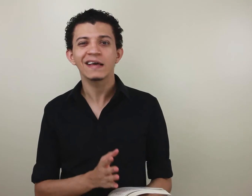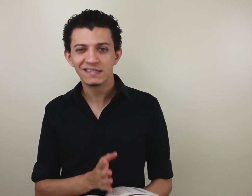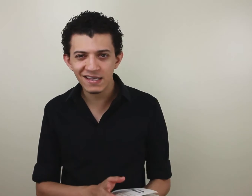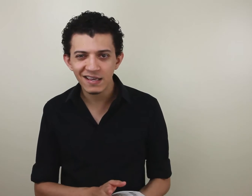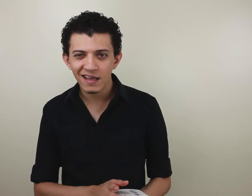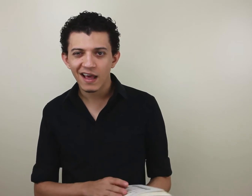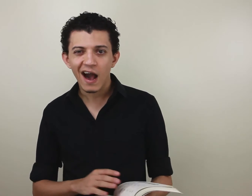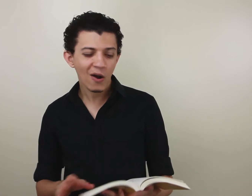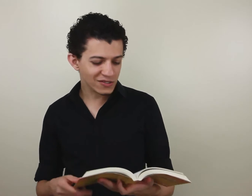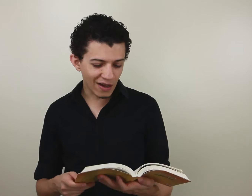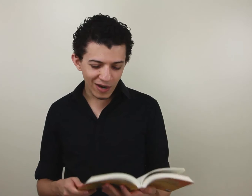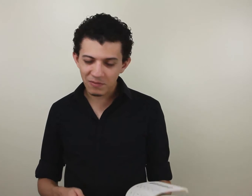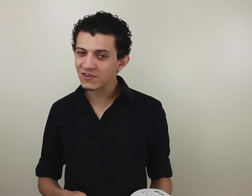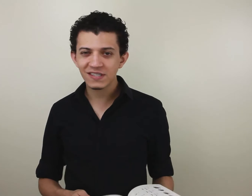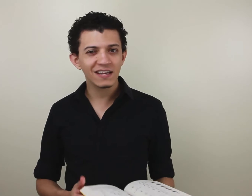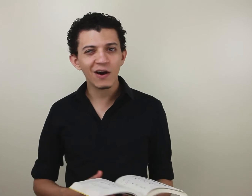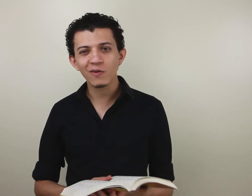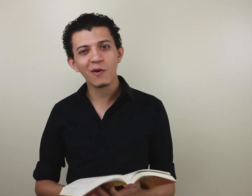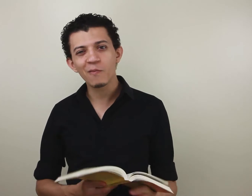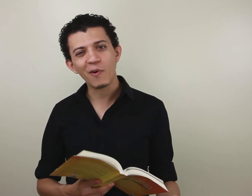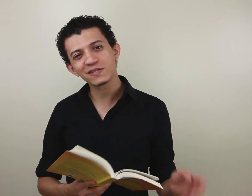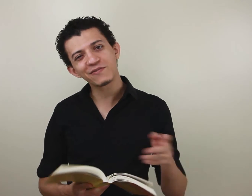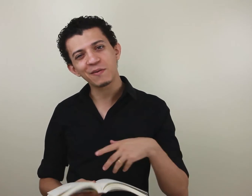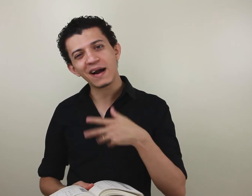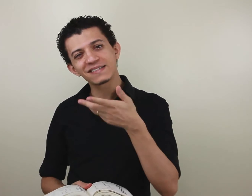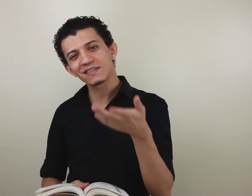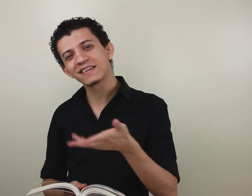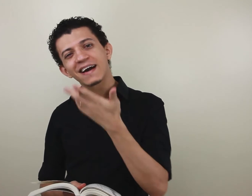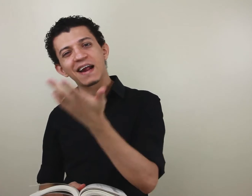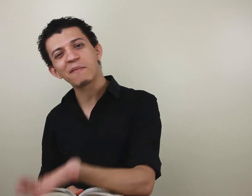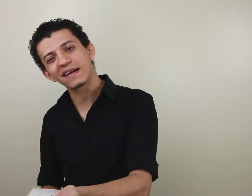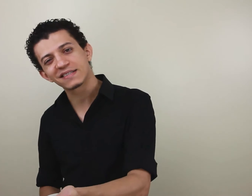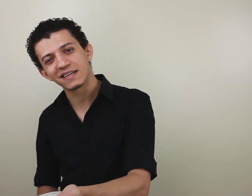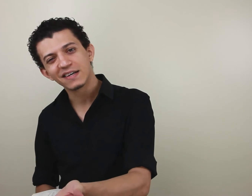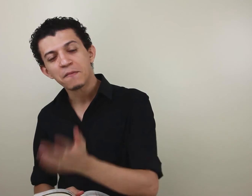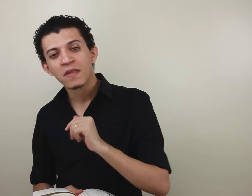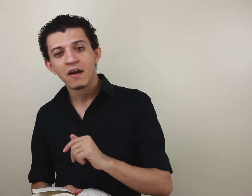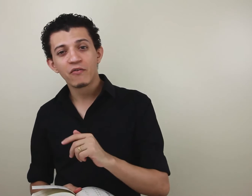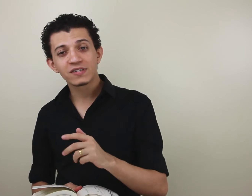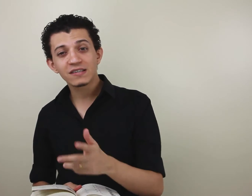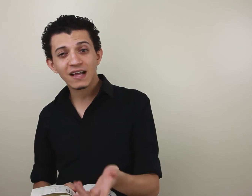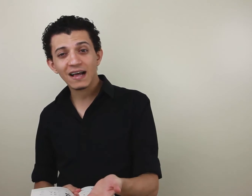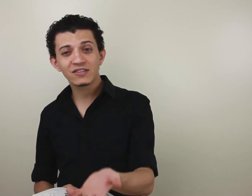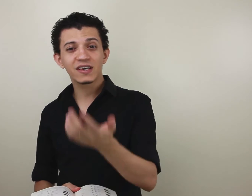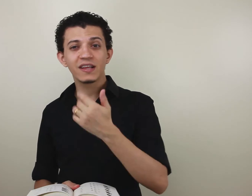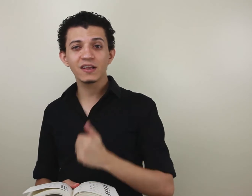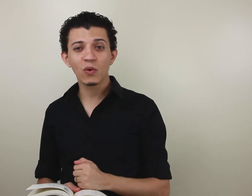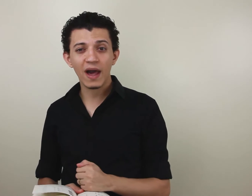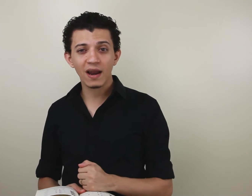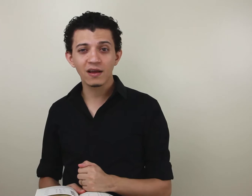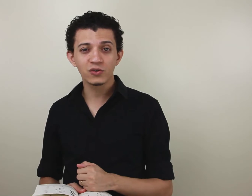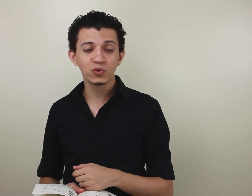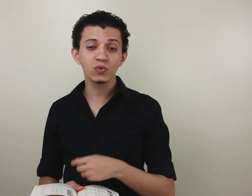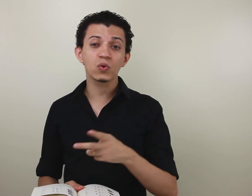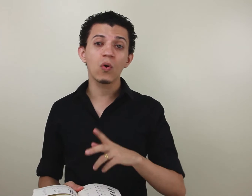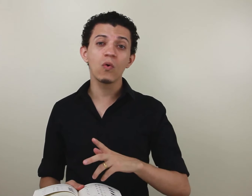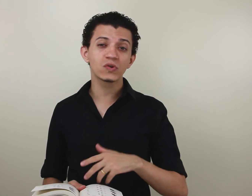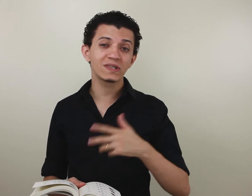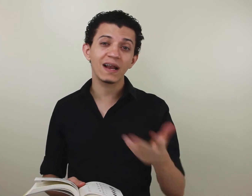Sim. Ao estudar o Libras, eu posso afirmar que você está estudando a gramática. Você está adquirindo ela junto com o uso da